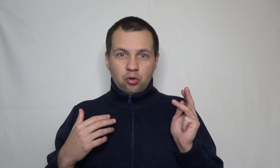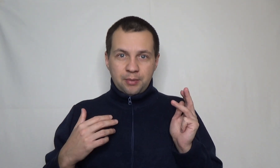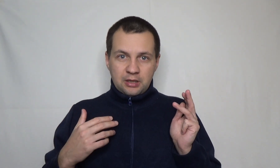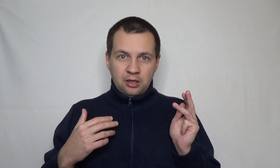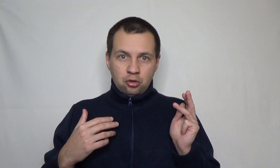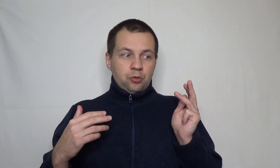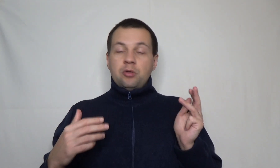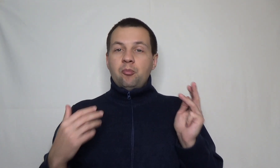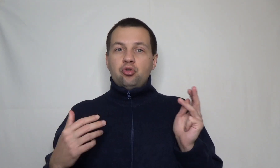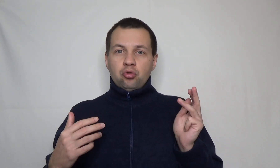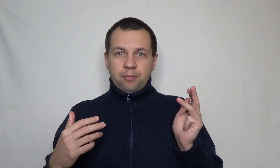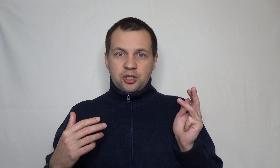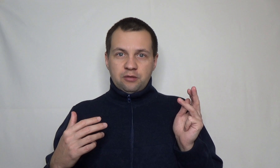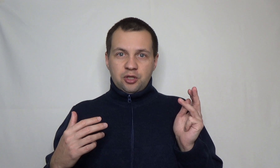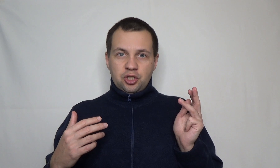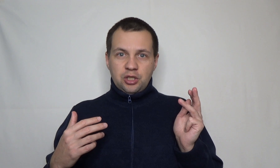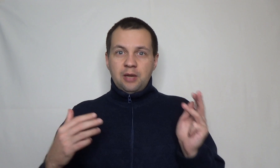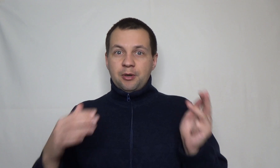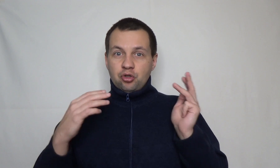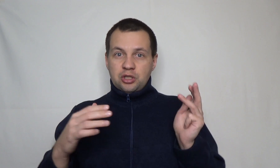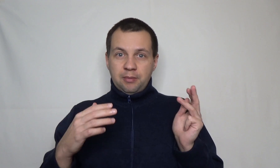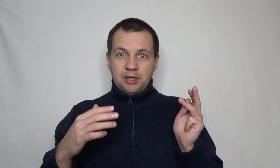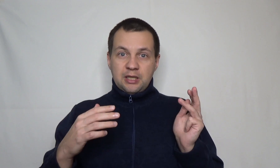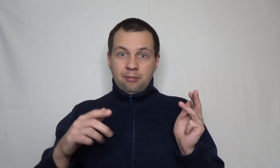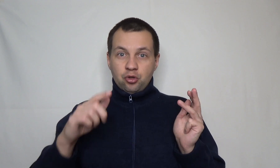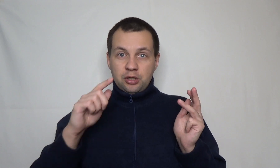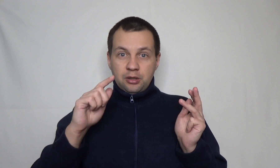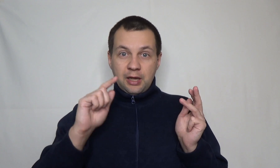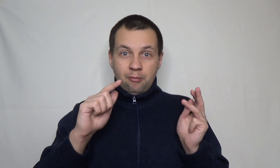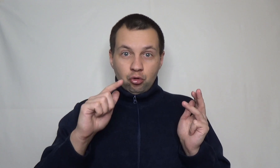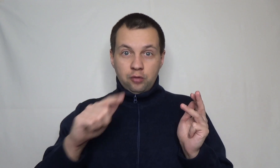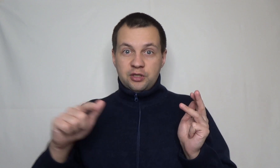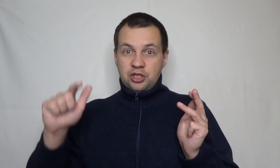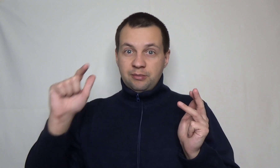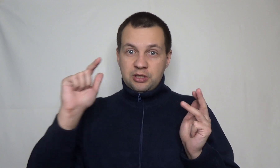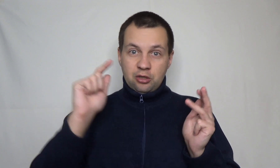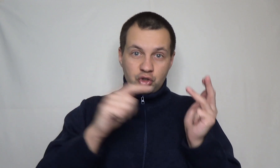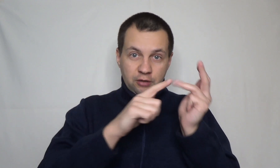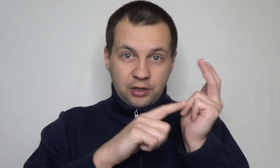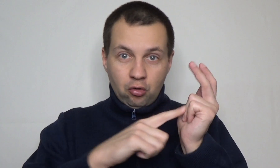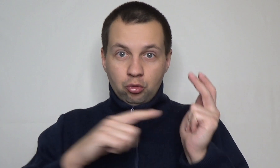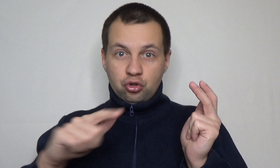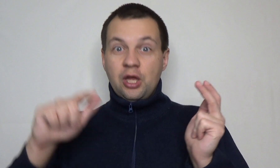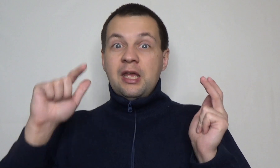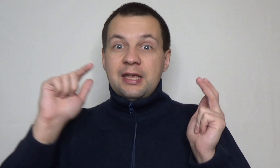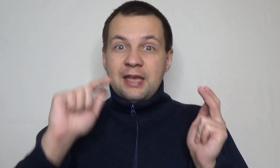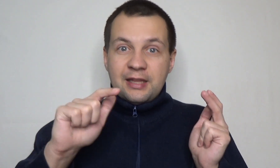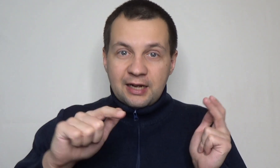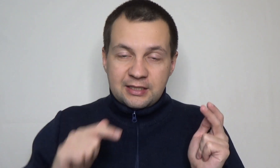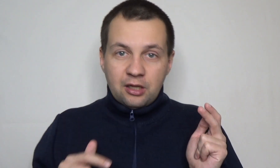капитала, ну тебе будет трудно прожить в этой жизни, или придется тебе идти работать на работу. И возвращаемся сразу же ко второму. То, что я не хотел